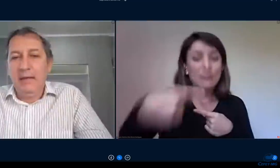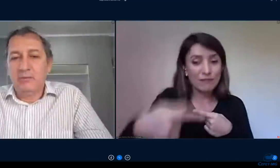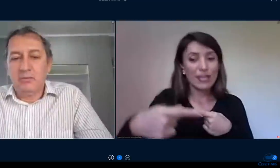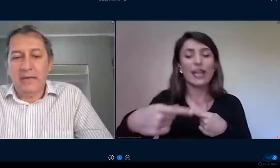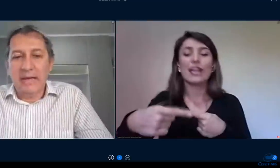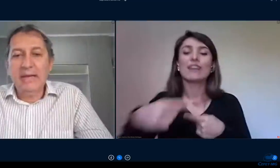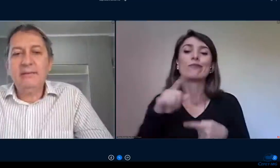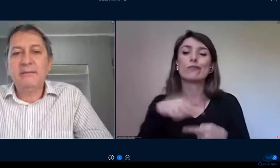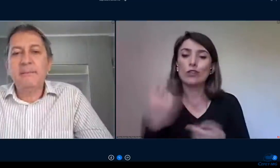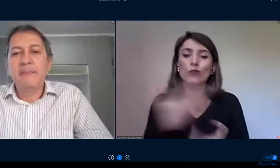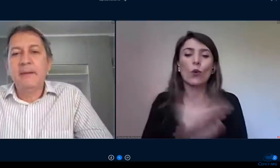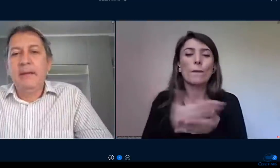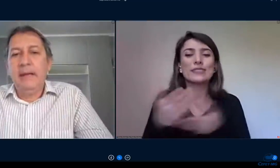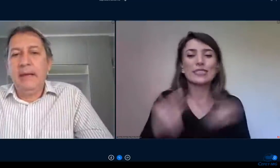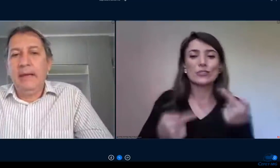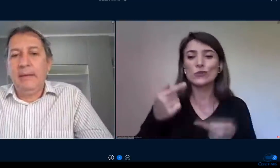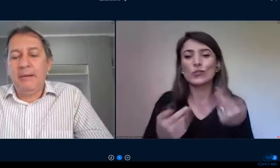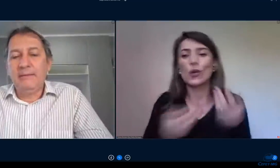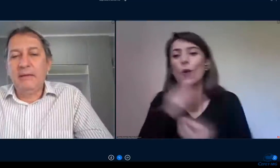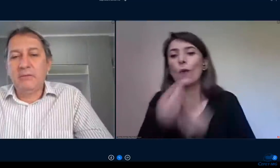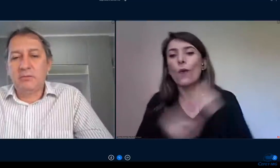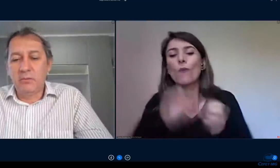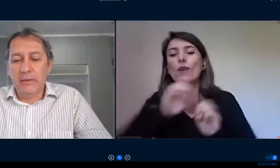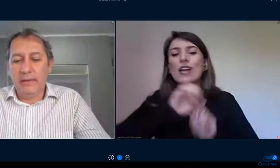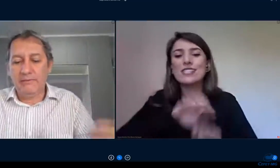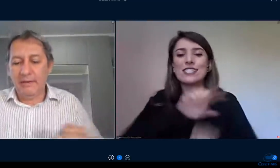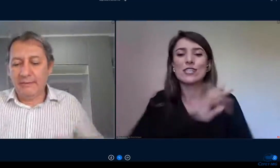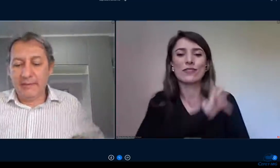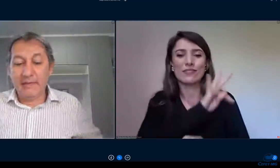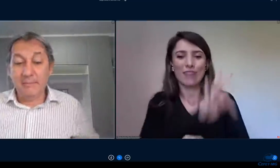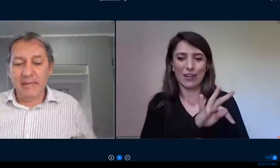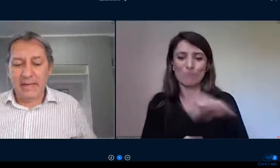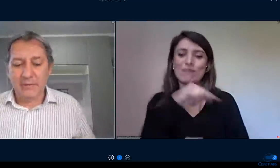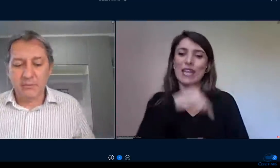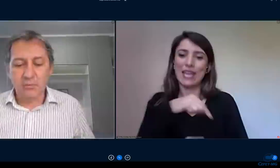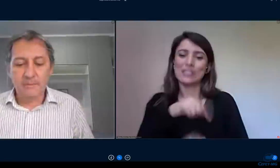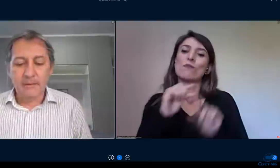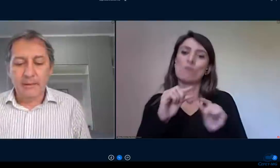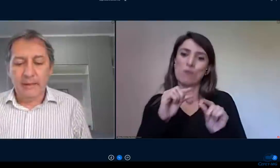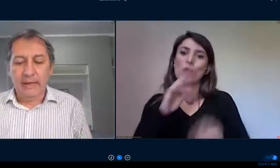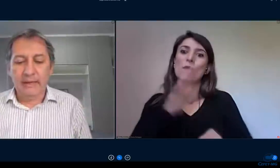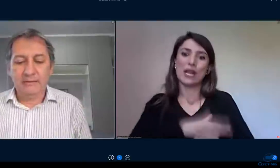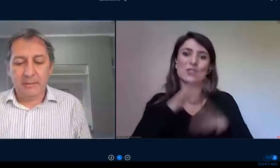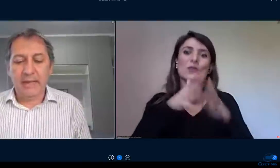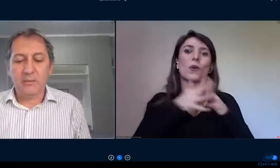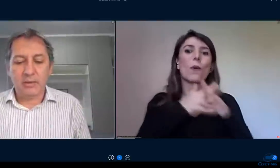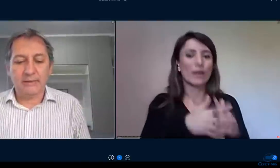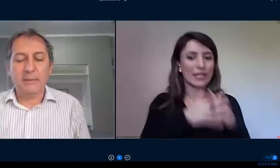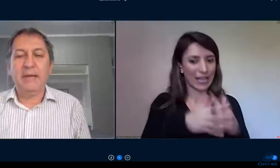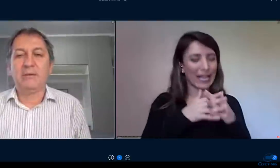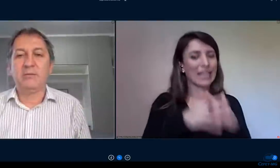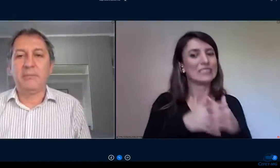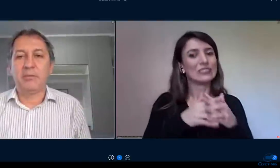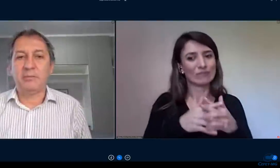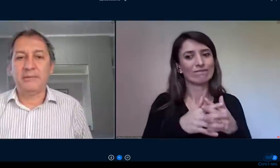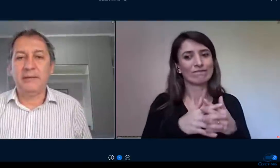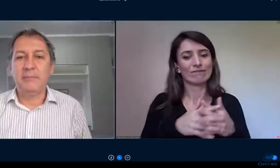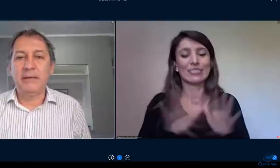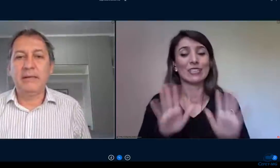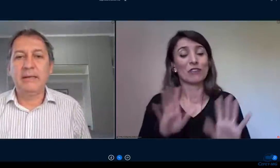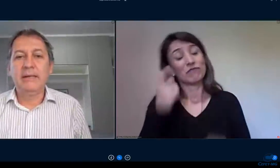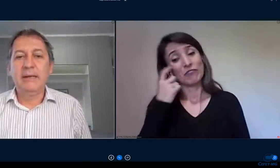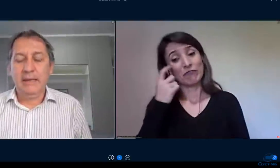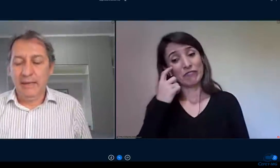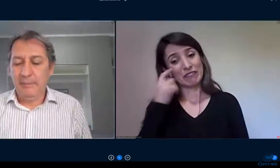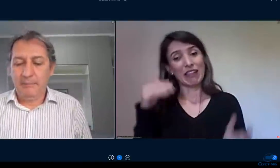adicionais mas isso vai ser encaminhado espero que até meados da próxima